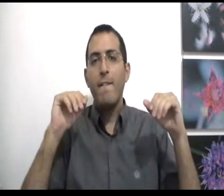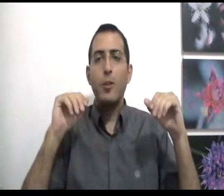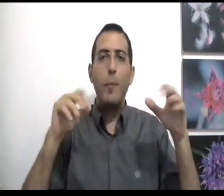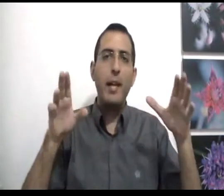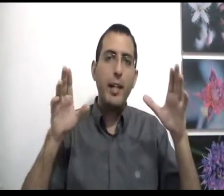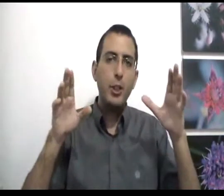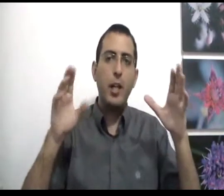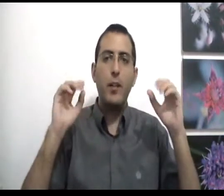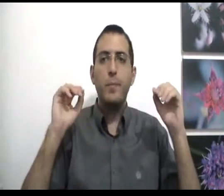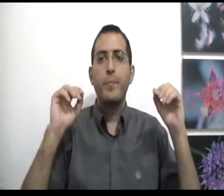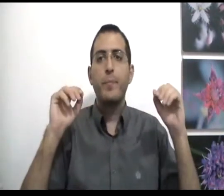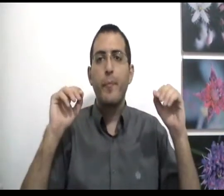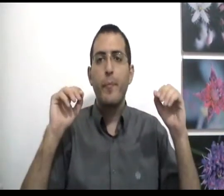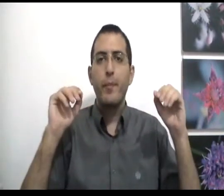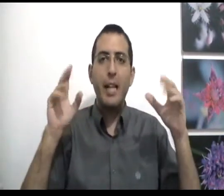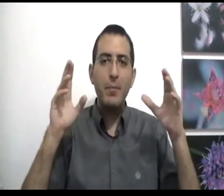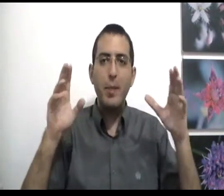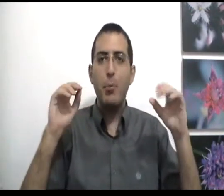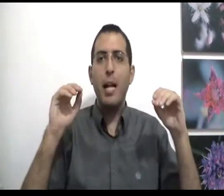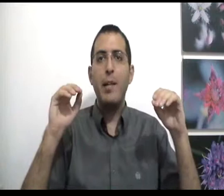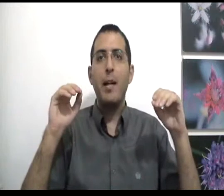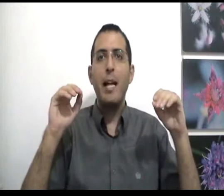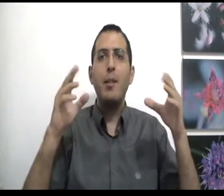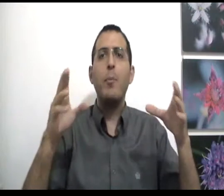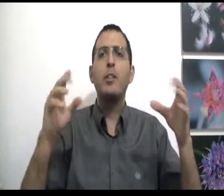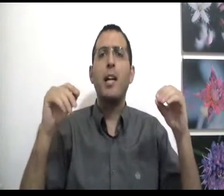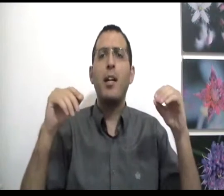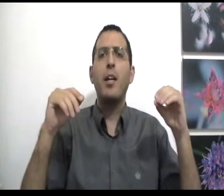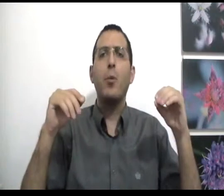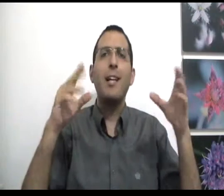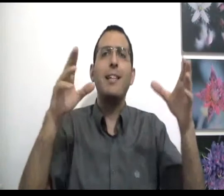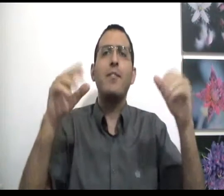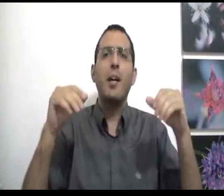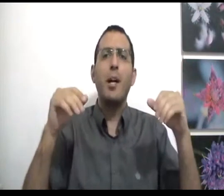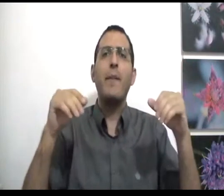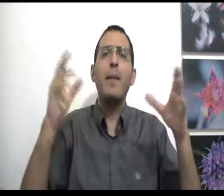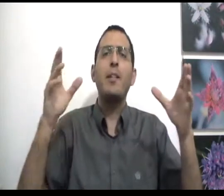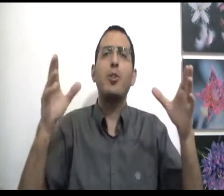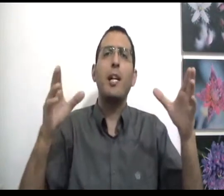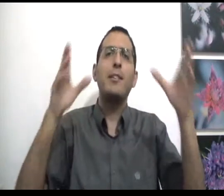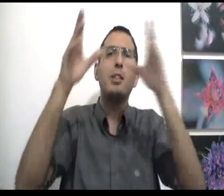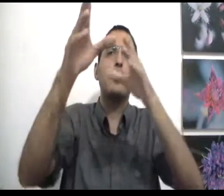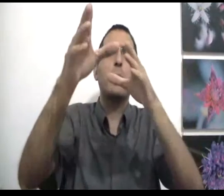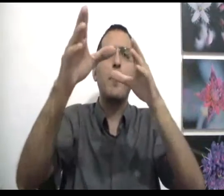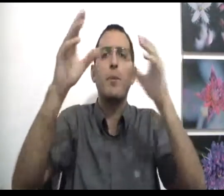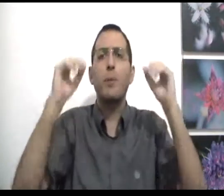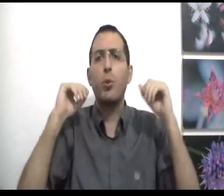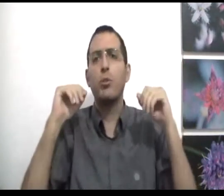và אתה אומר יש קיר, גם זה פעולה אלימה, למה אתה אומר שזה רק קיר, אולי זה גם דברים אחרים, למה אתה שולל את זה שיש פה גם מטוס,